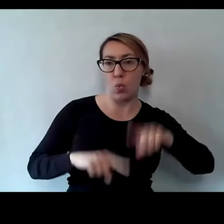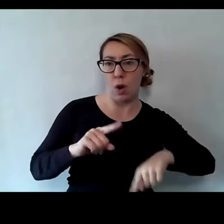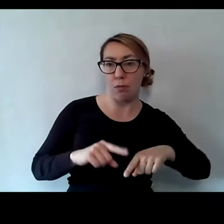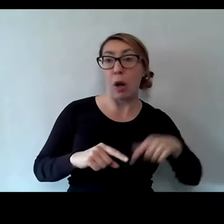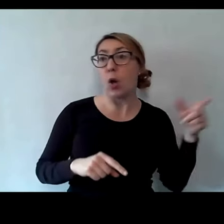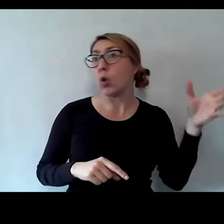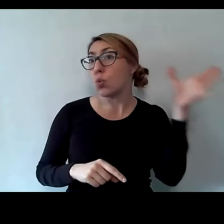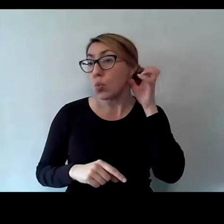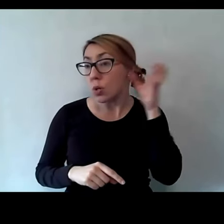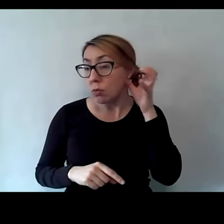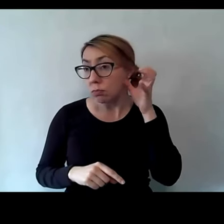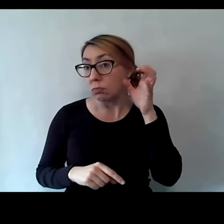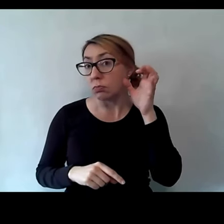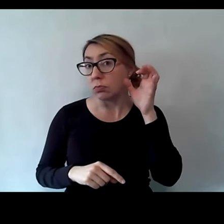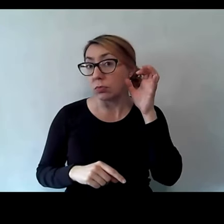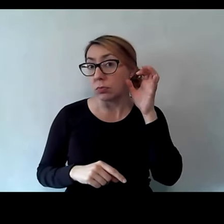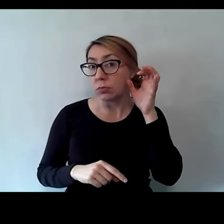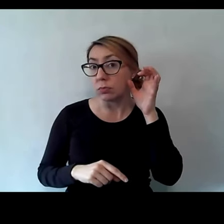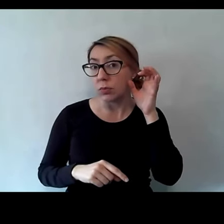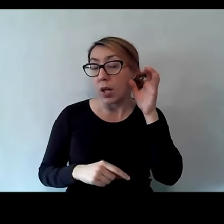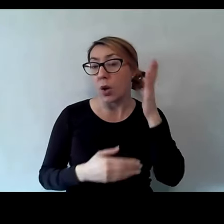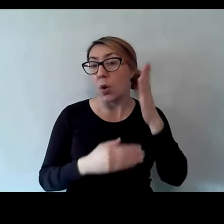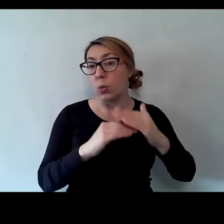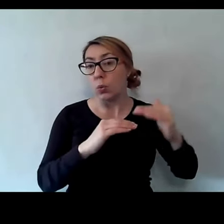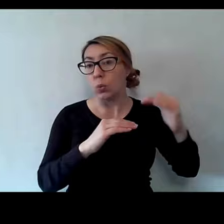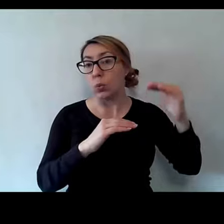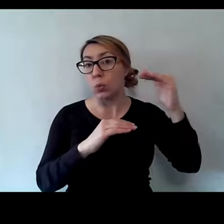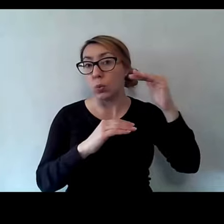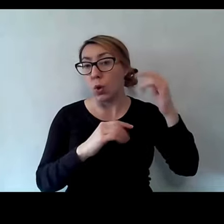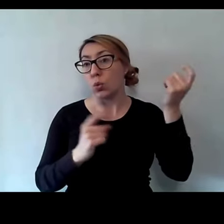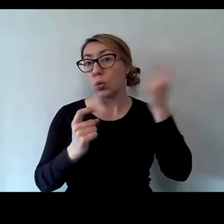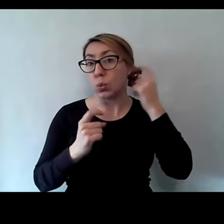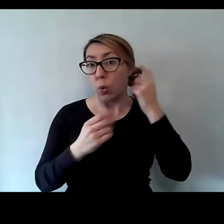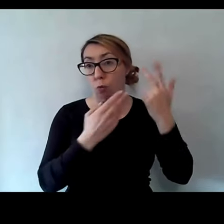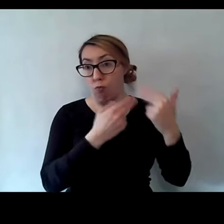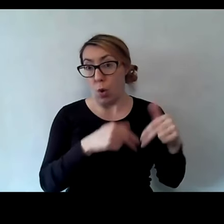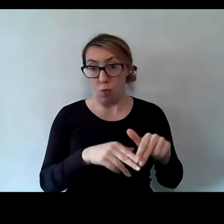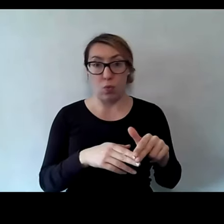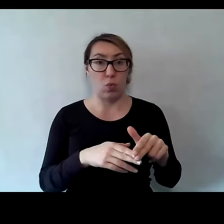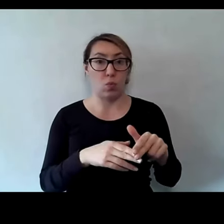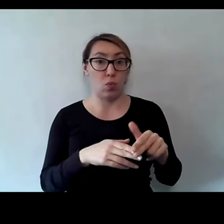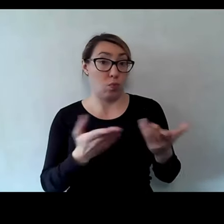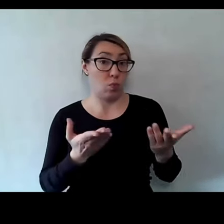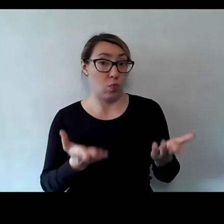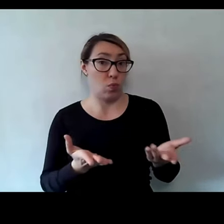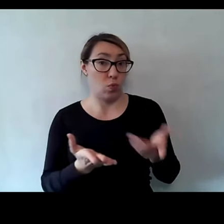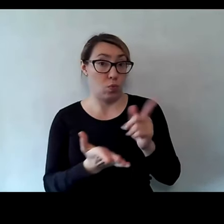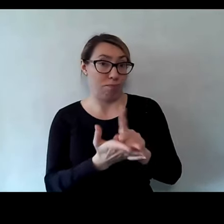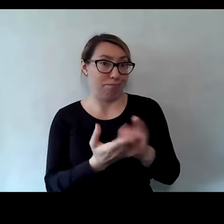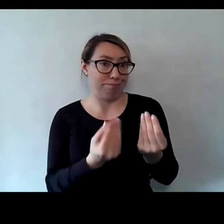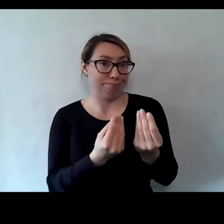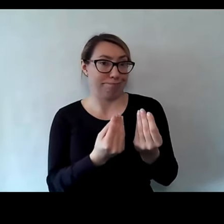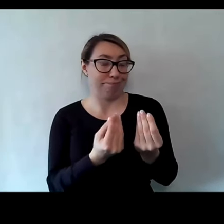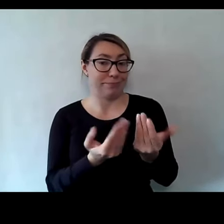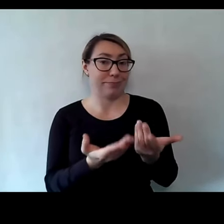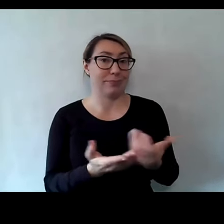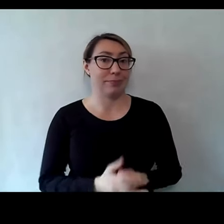Słyszy na etapie dojrzewania, wrócił mu słuch. To jest w ogóle rewelacyjne.